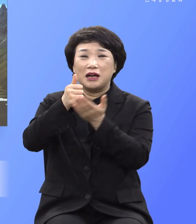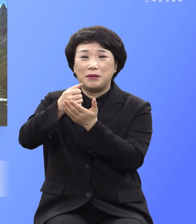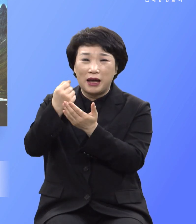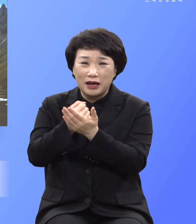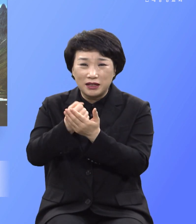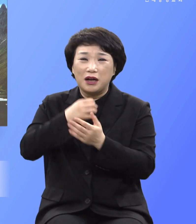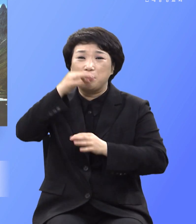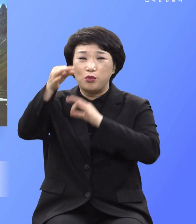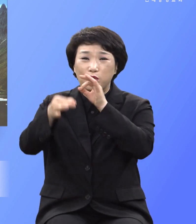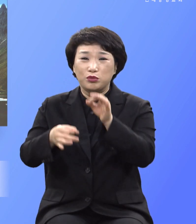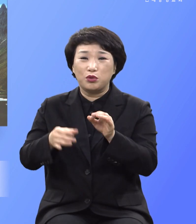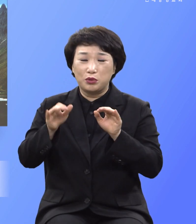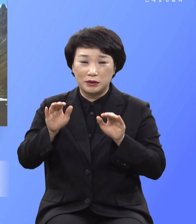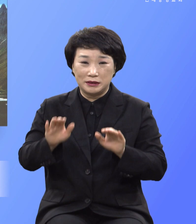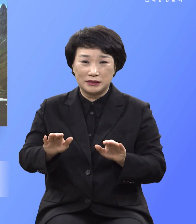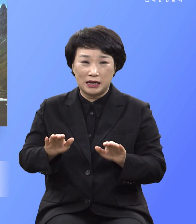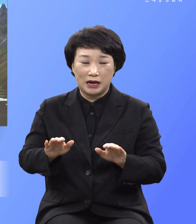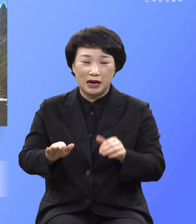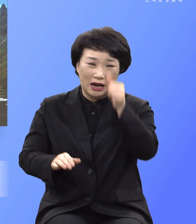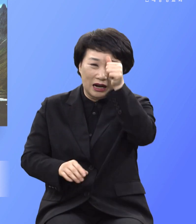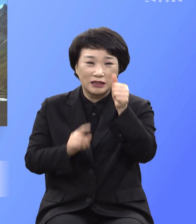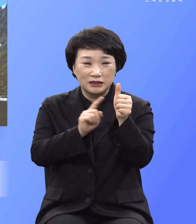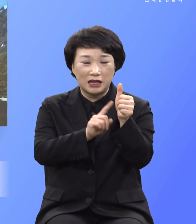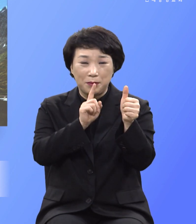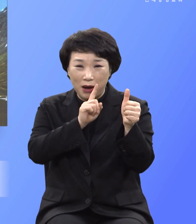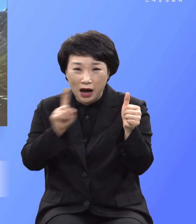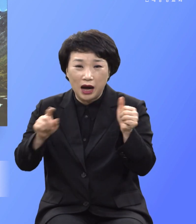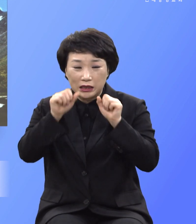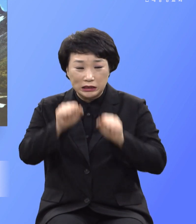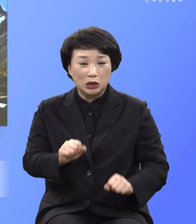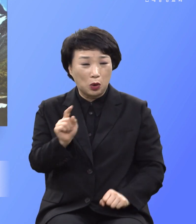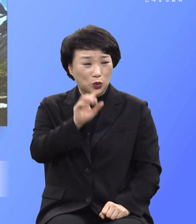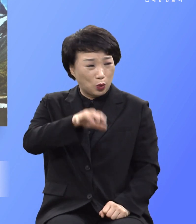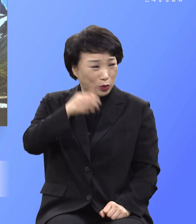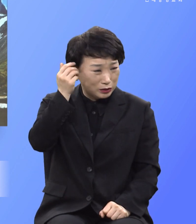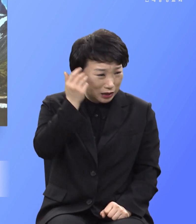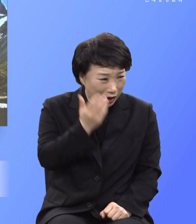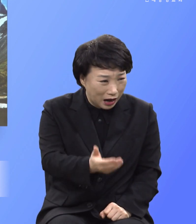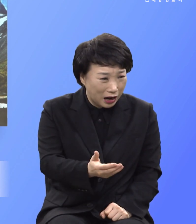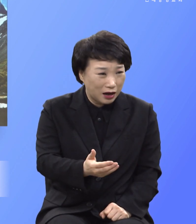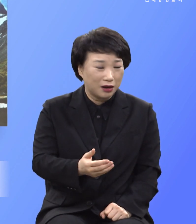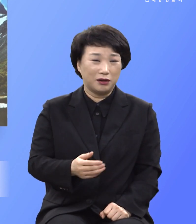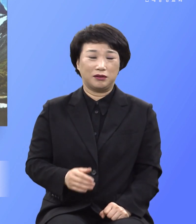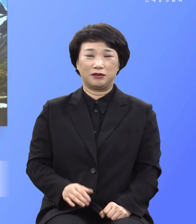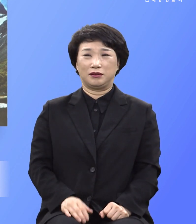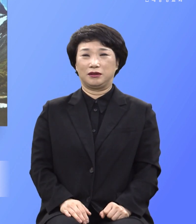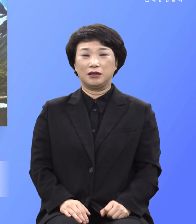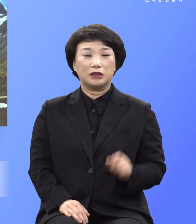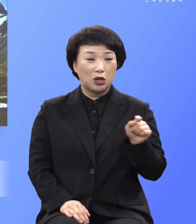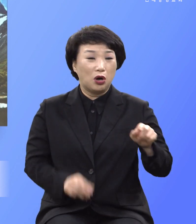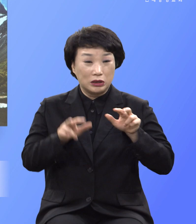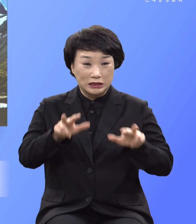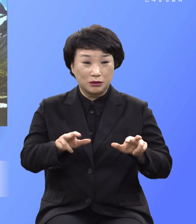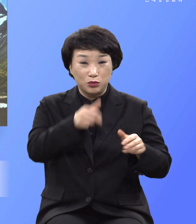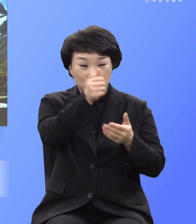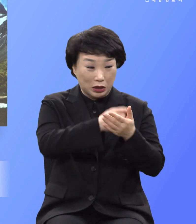아담아 네가 어디에 있느냐 너는 지금 죄 아래 있잖아